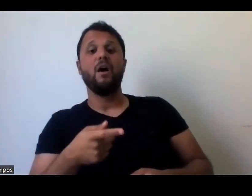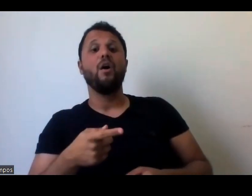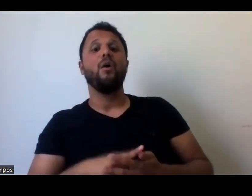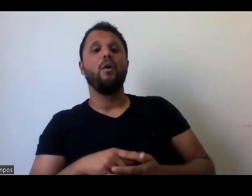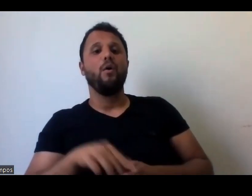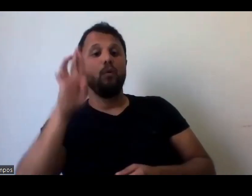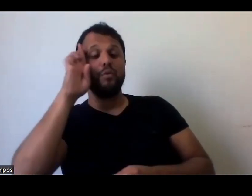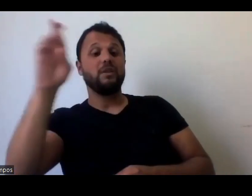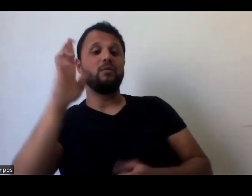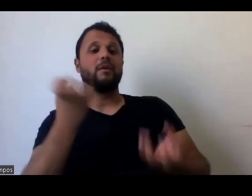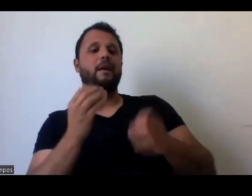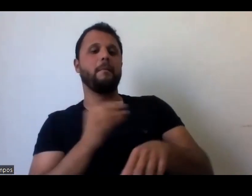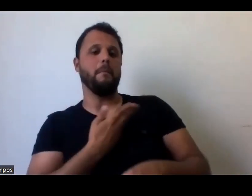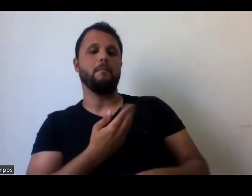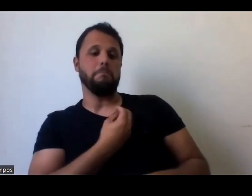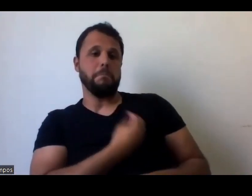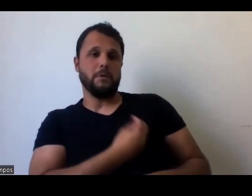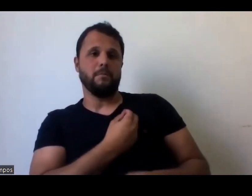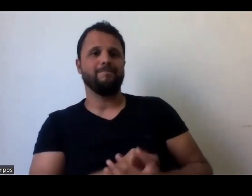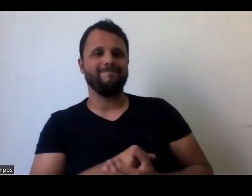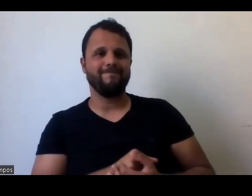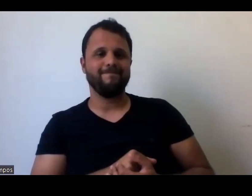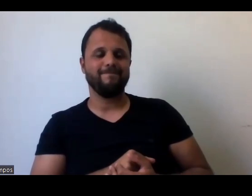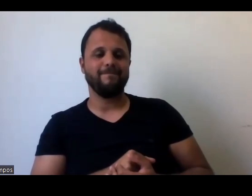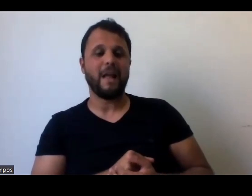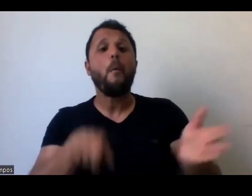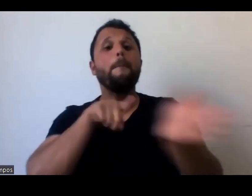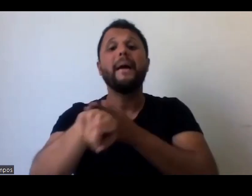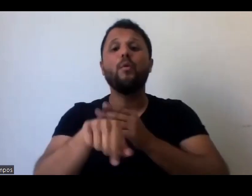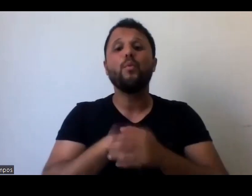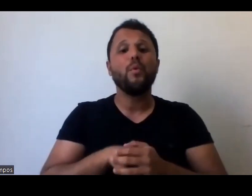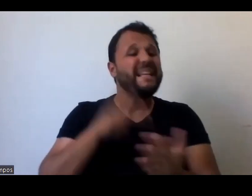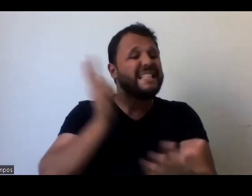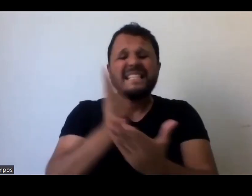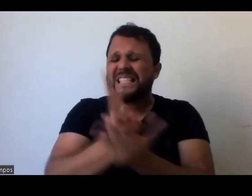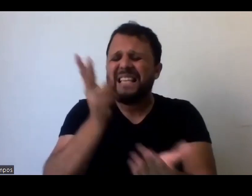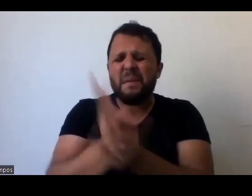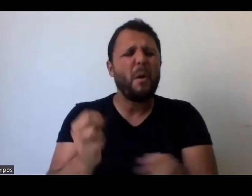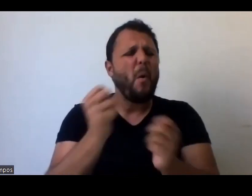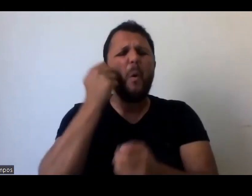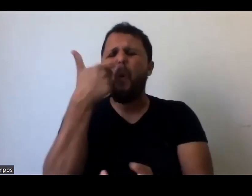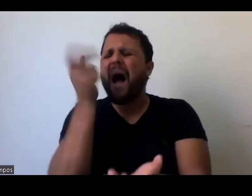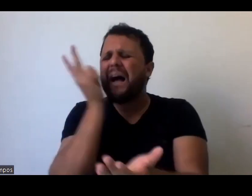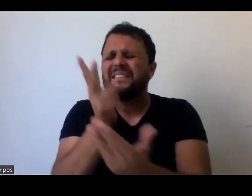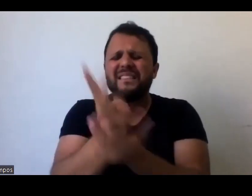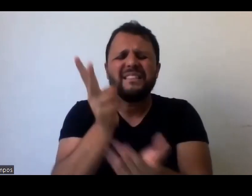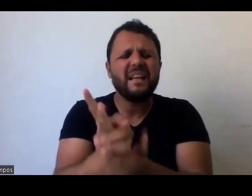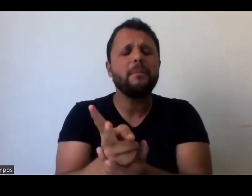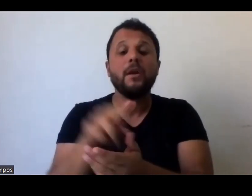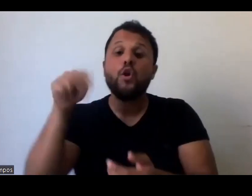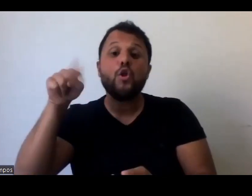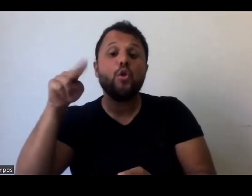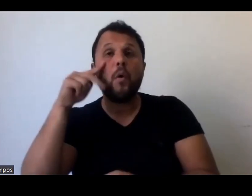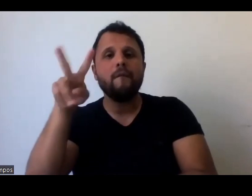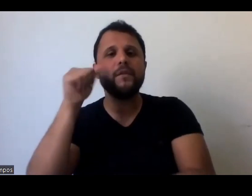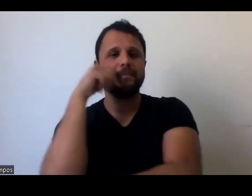se ele aparece no curso. Todo mundo tem a vida lotada, gente, se eu for contar pra vocês tudo que eu tô fazendo, vocês